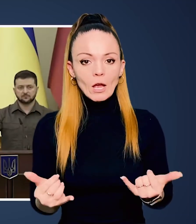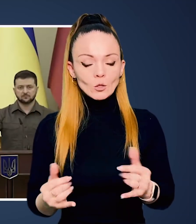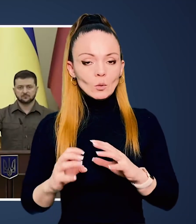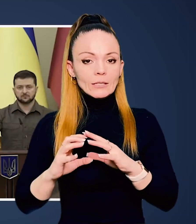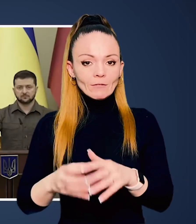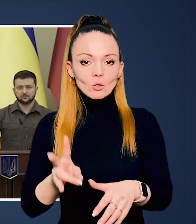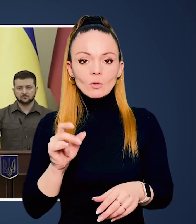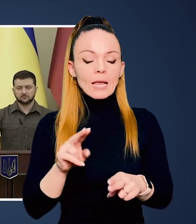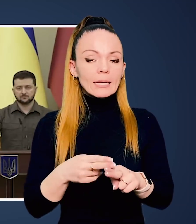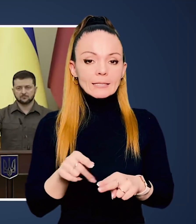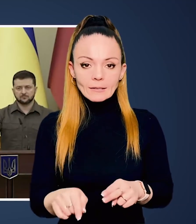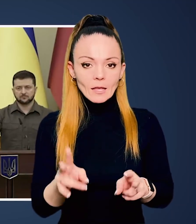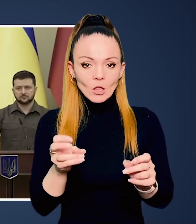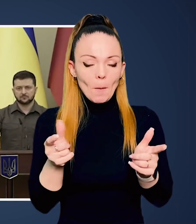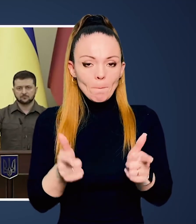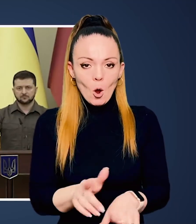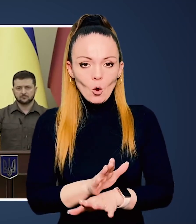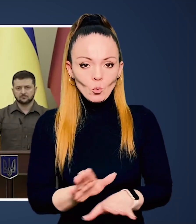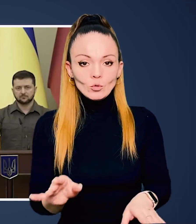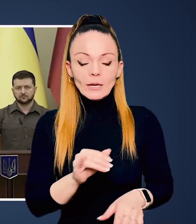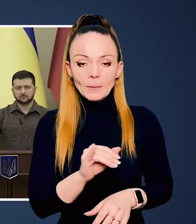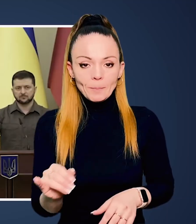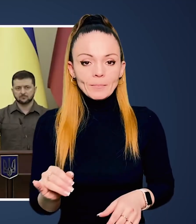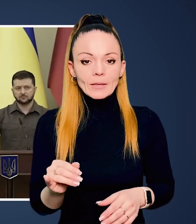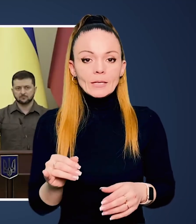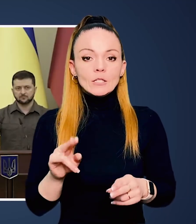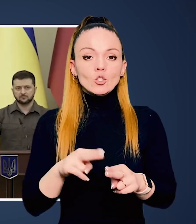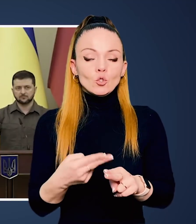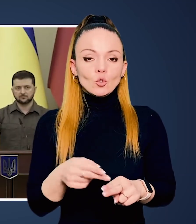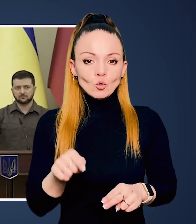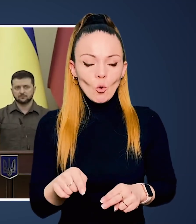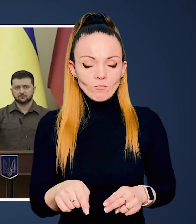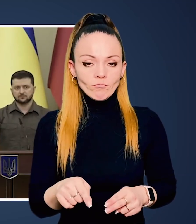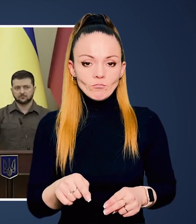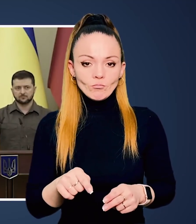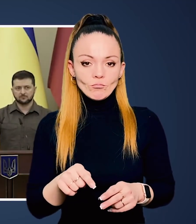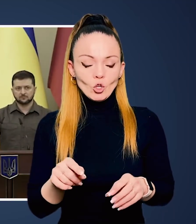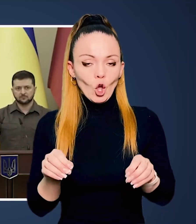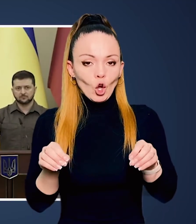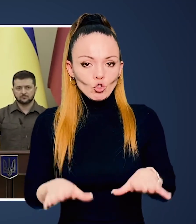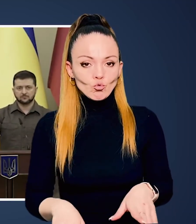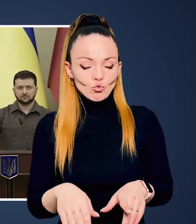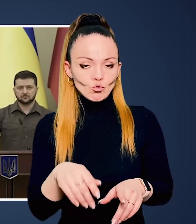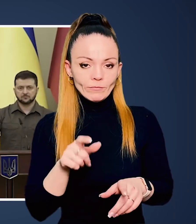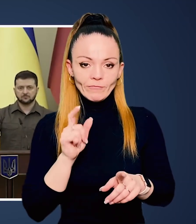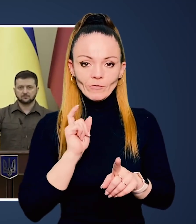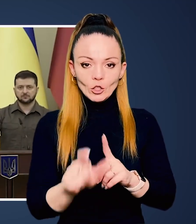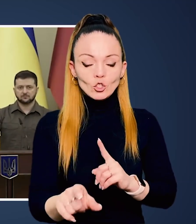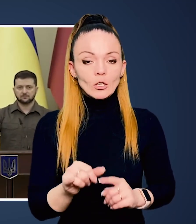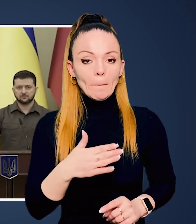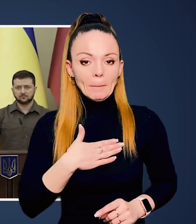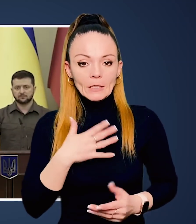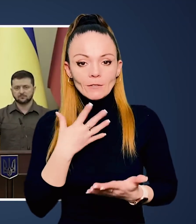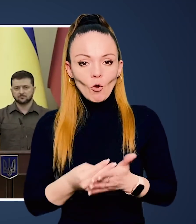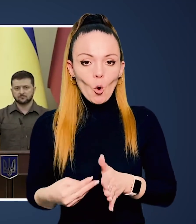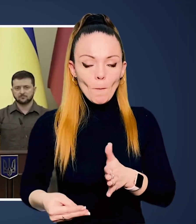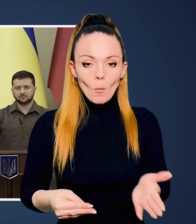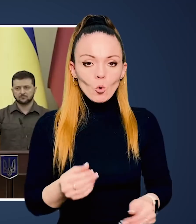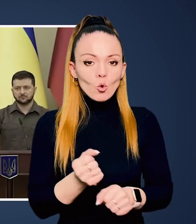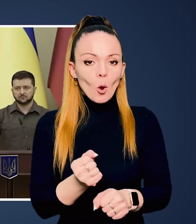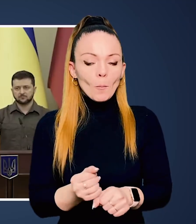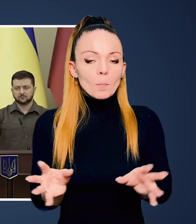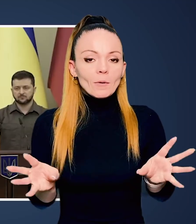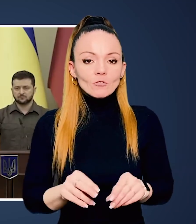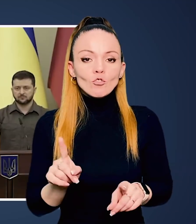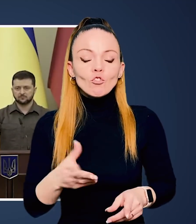частина сучасного світу на це не погоджується, і да цьому рішучу відсіч. І ми зі